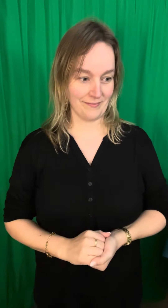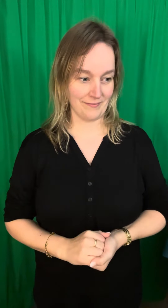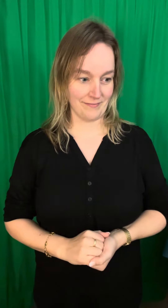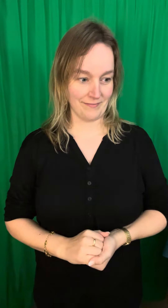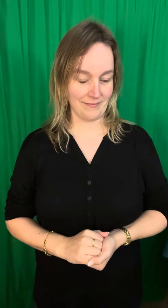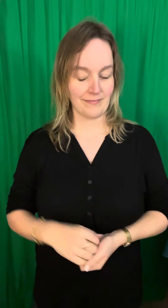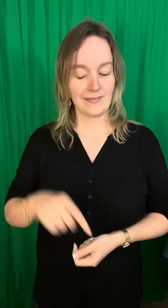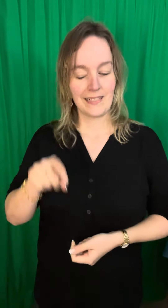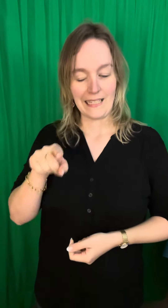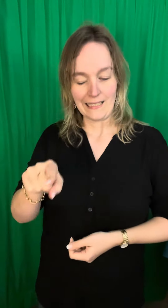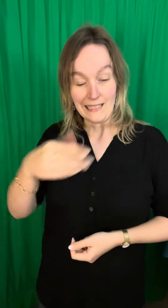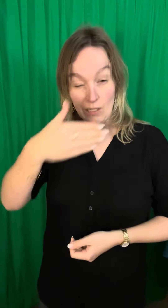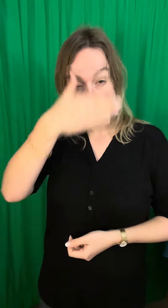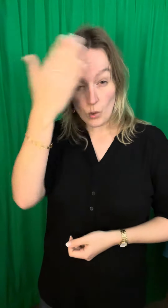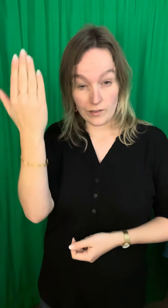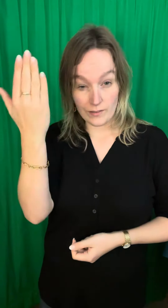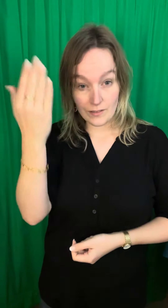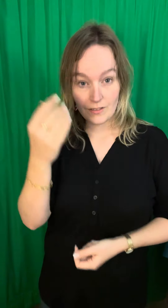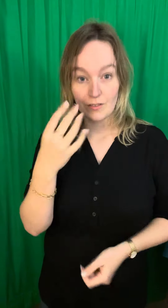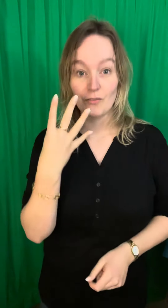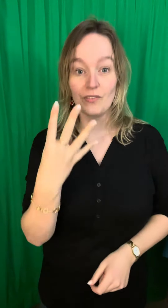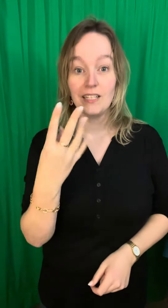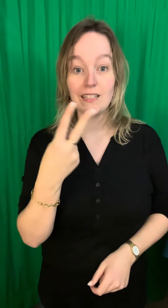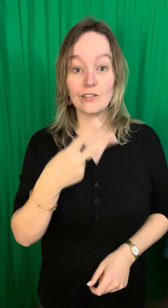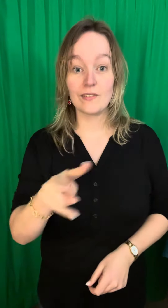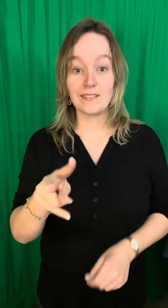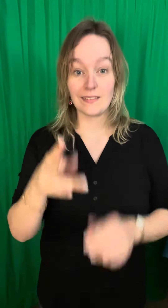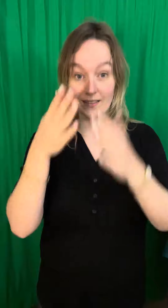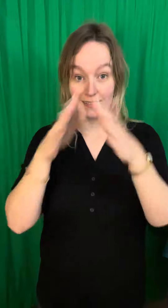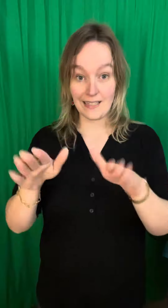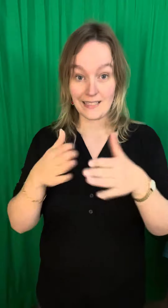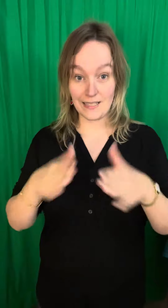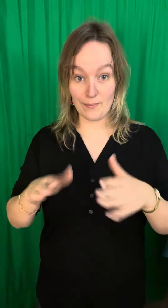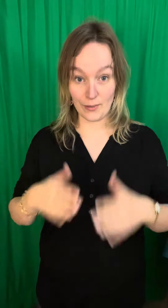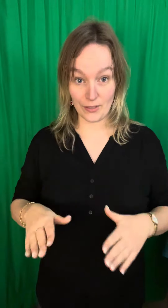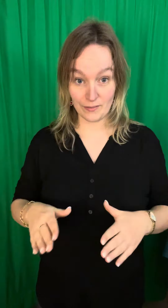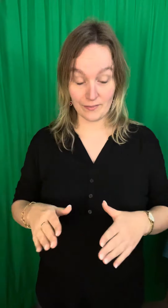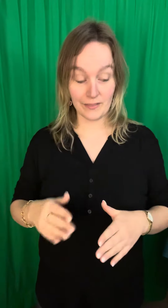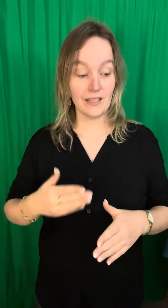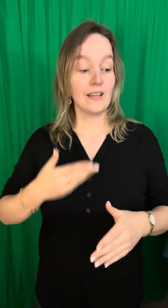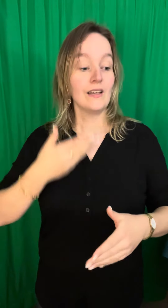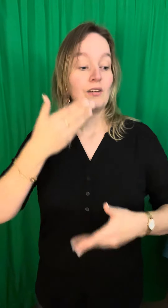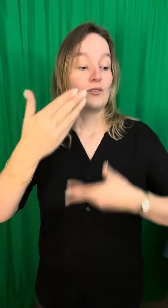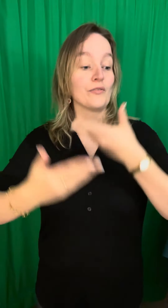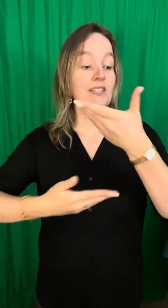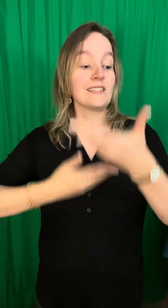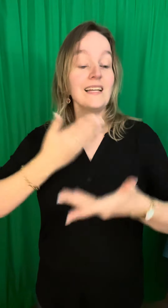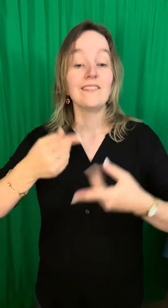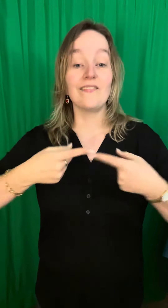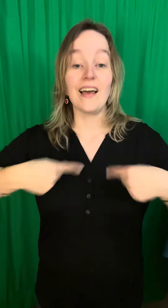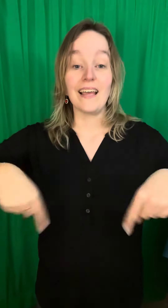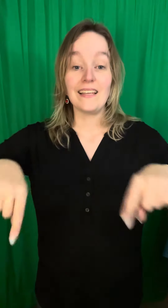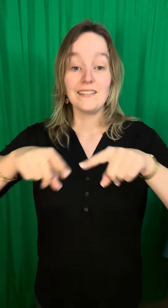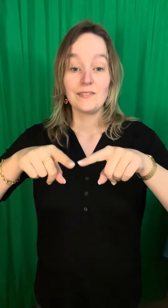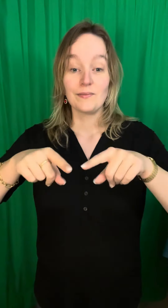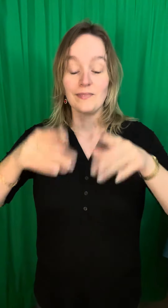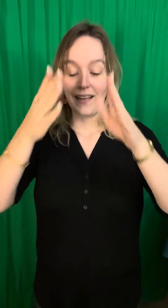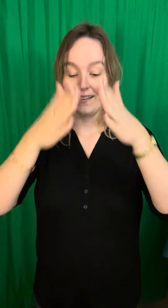Die ochtend 24 december vertellen wij het